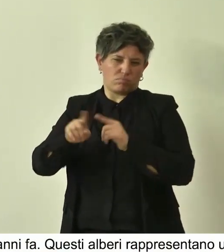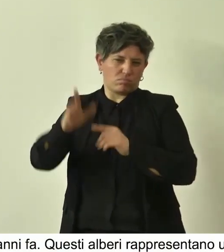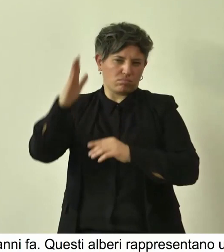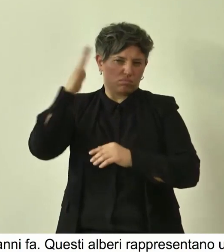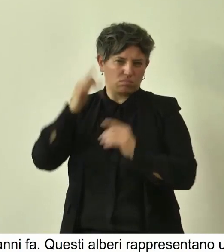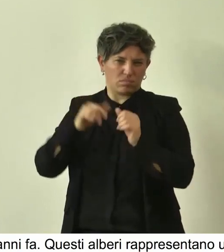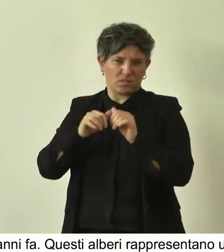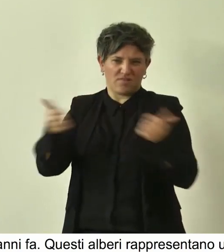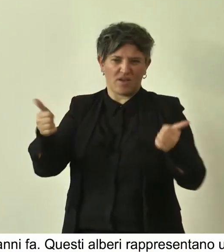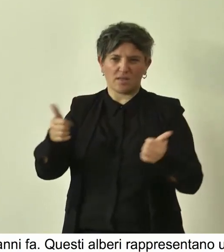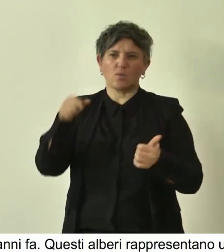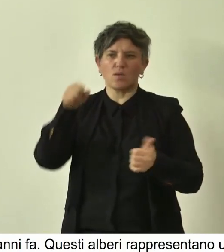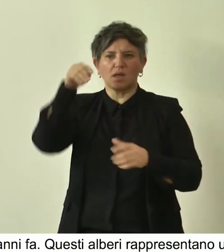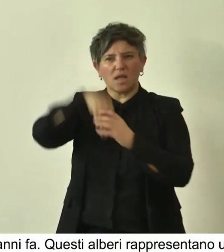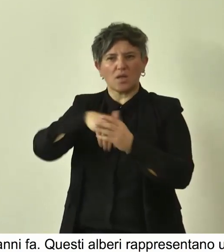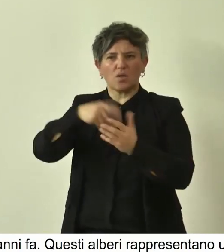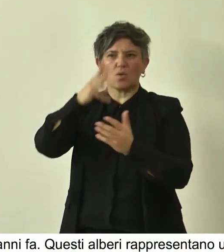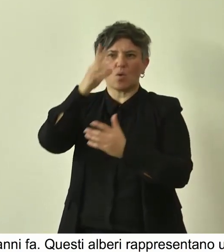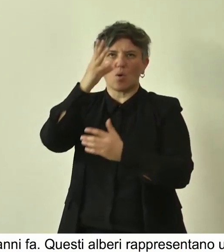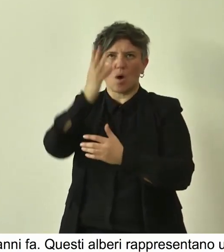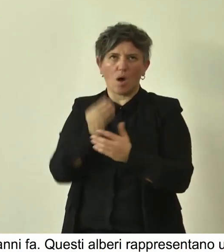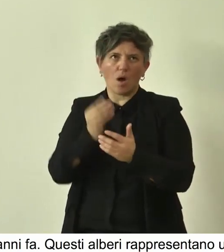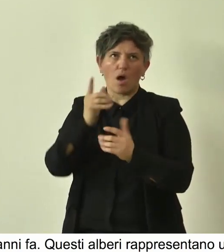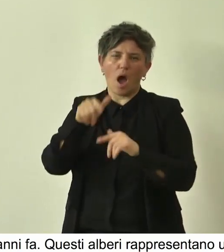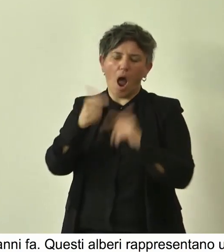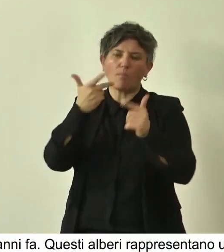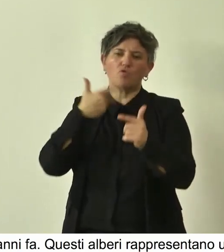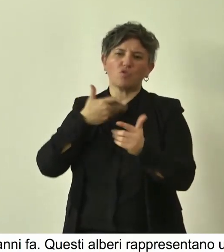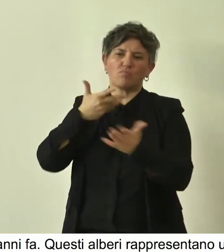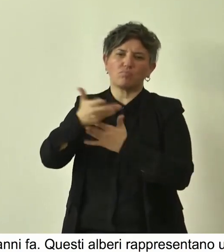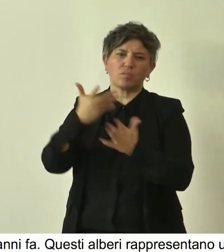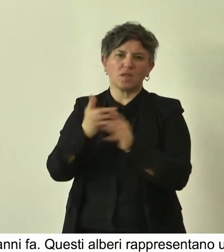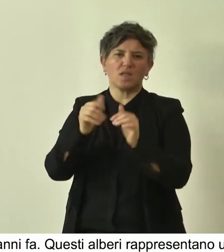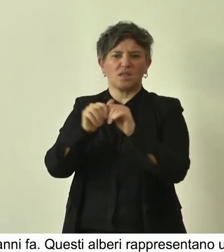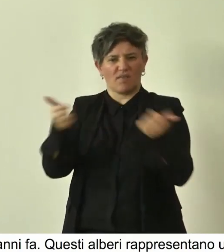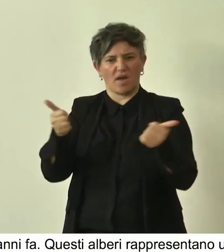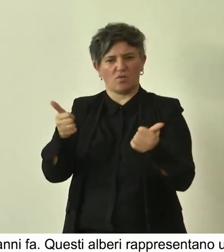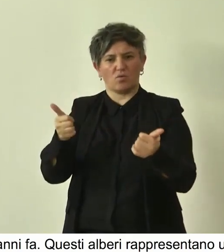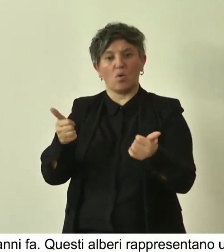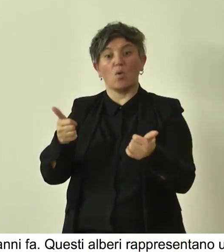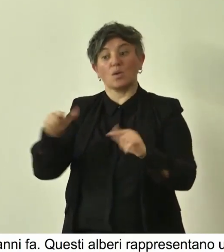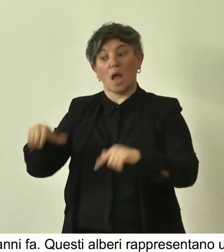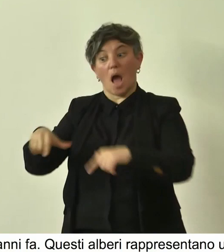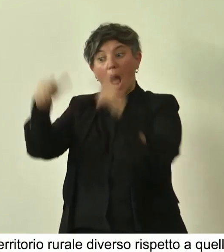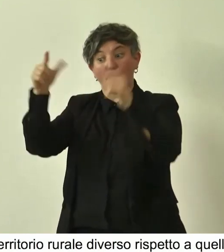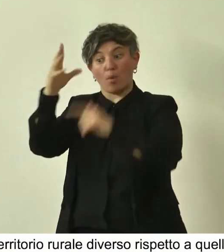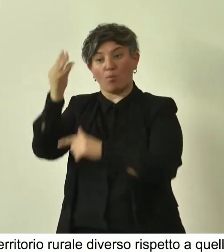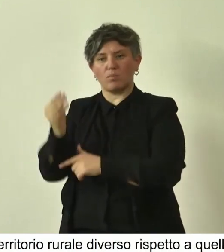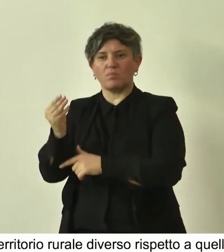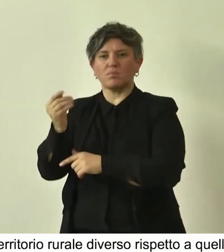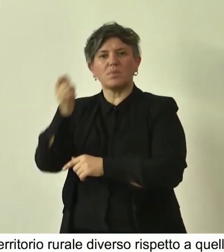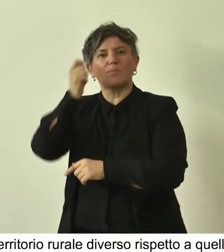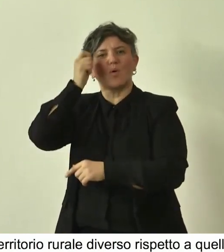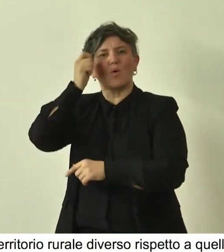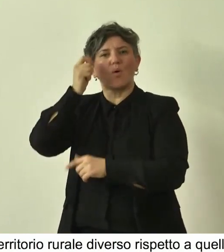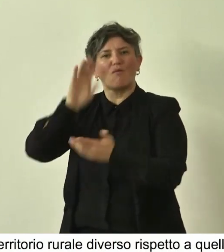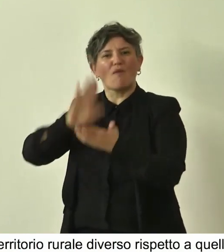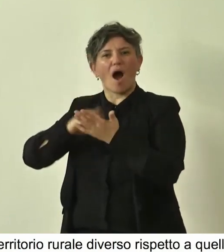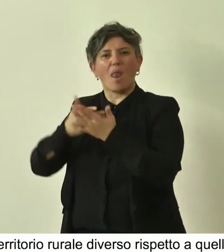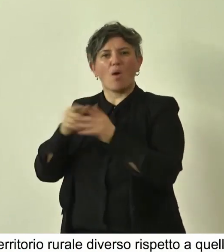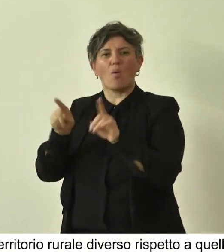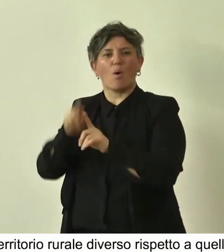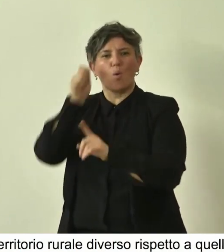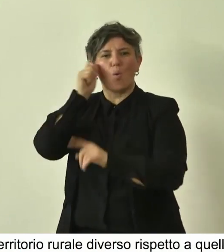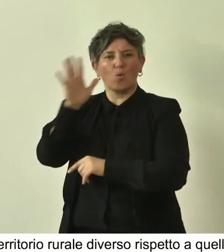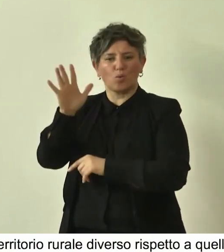racconto estremamente importante. L'albero monumentale ha anche un valore culturale,'abbiamo visto nei racconti, nelle letture